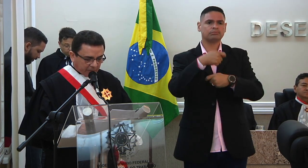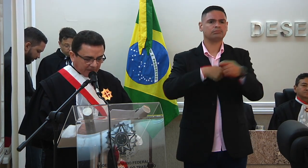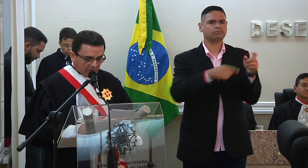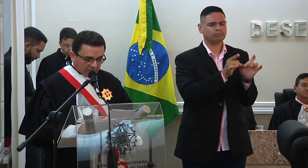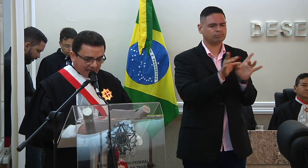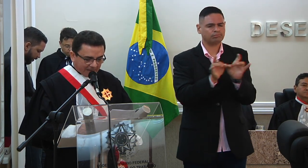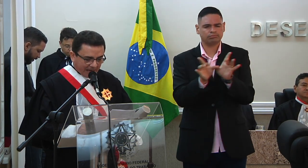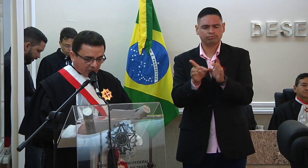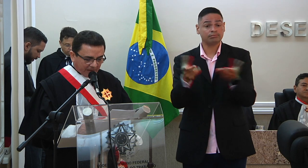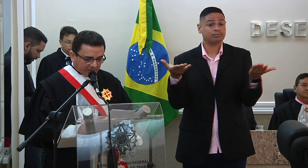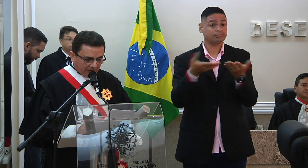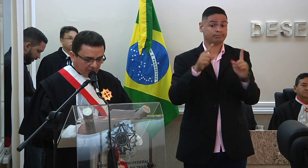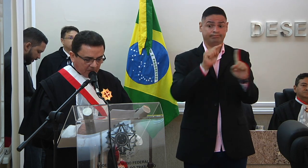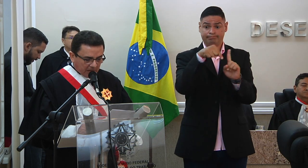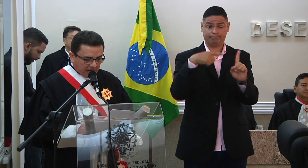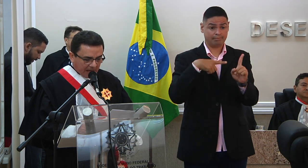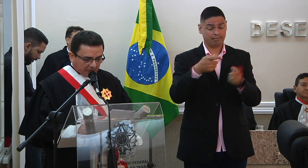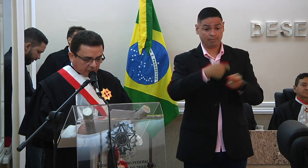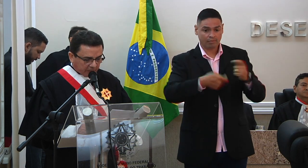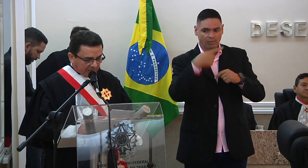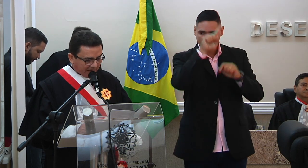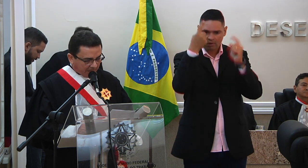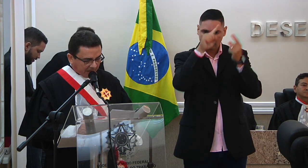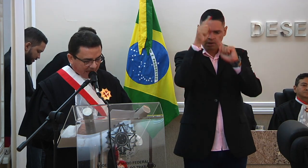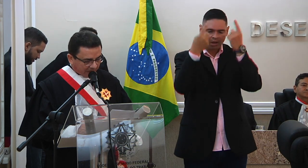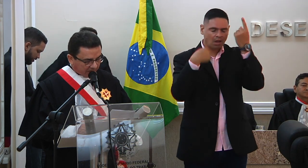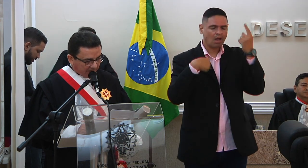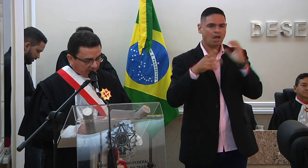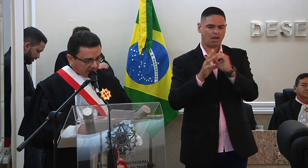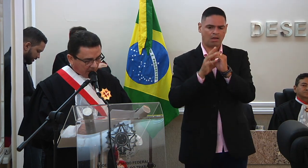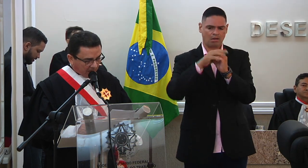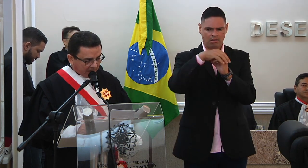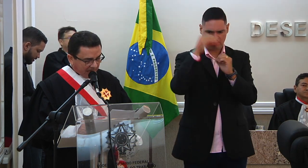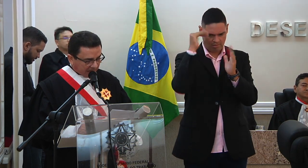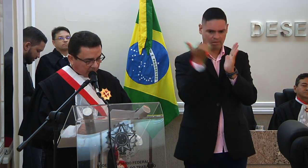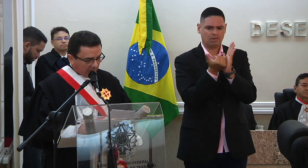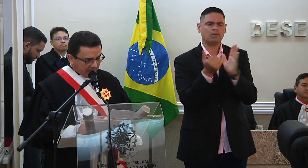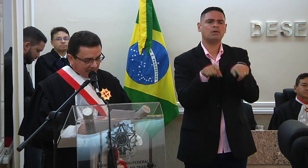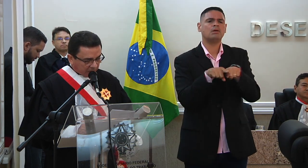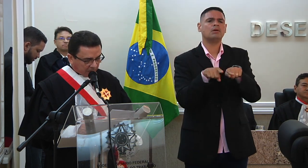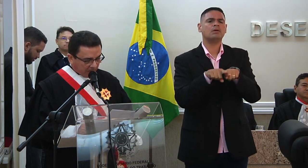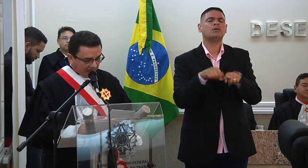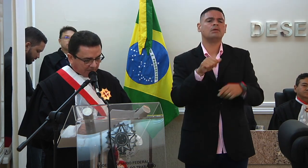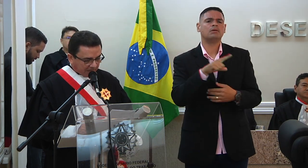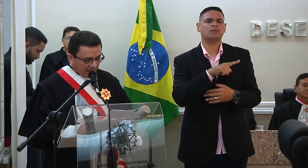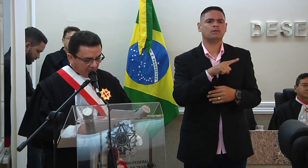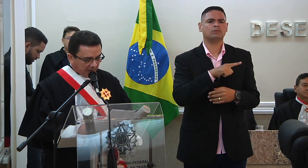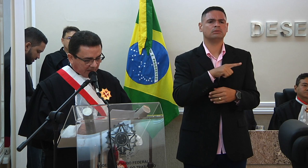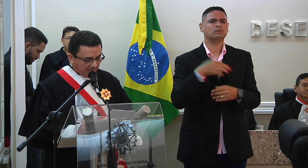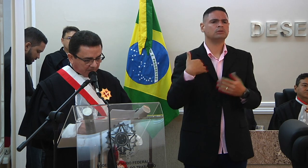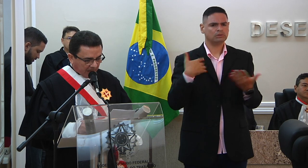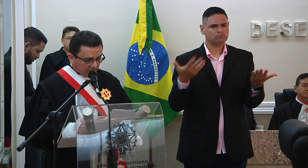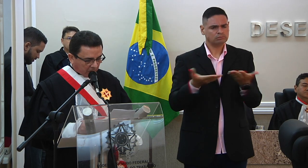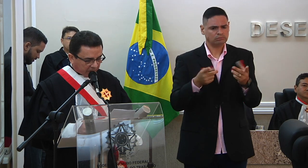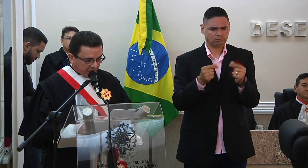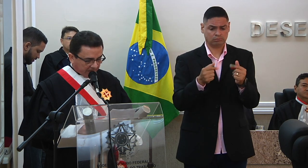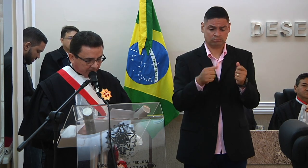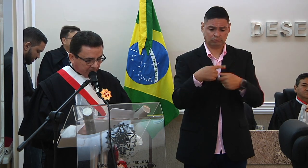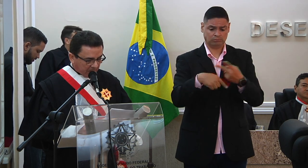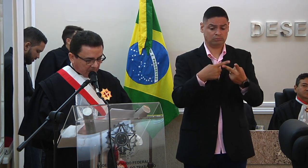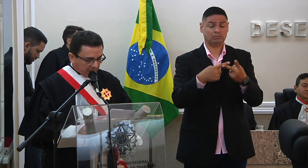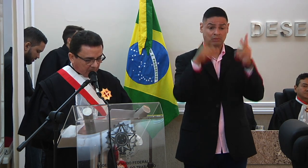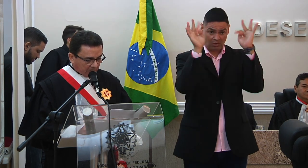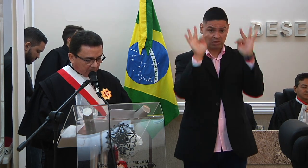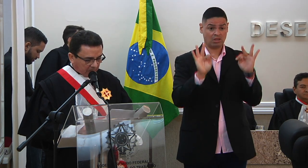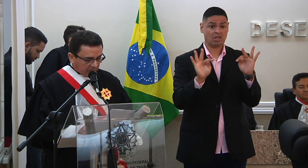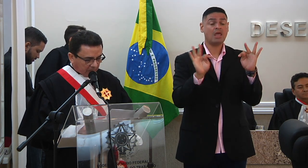cada vez mais voltado à inovação e à sustentabilidade dominados pelo capital e pela tecnologia